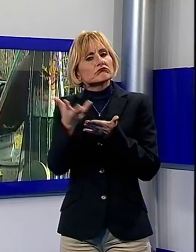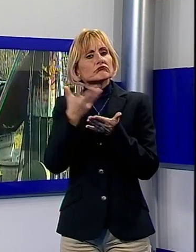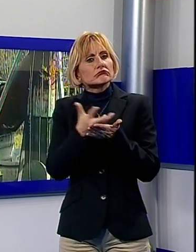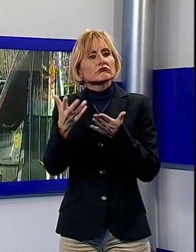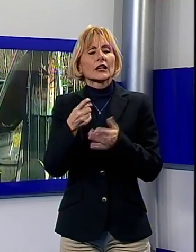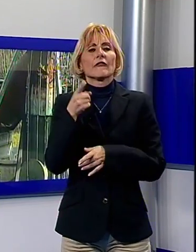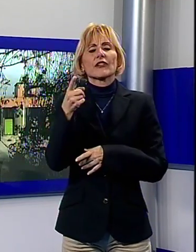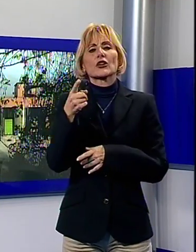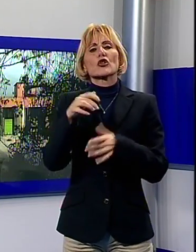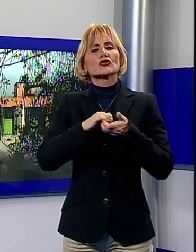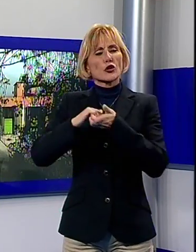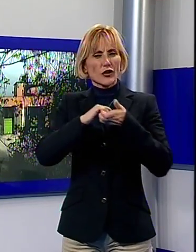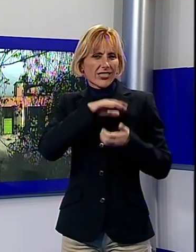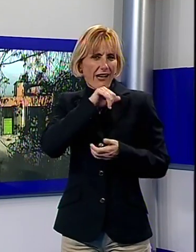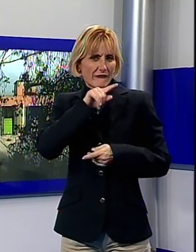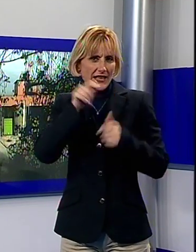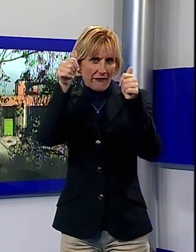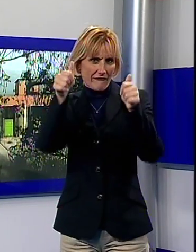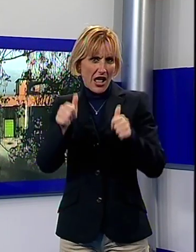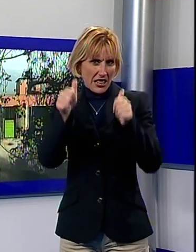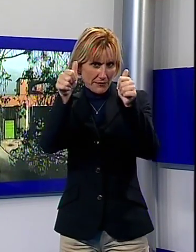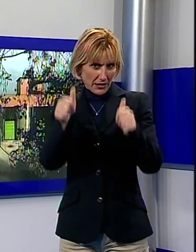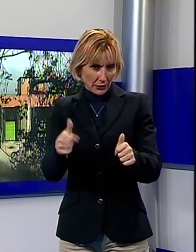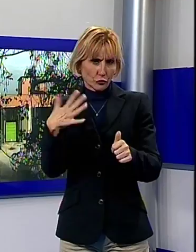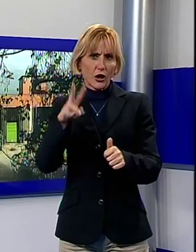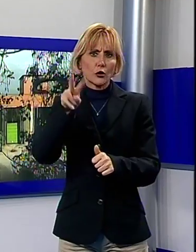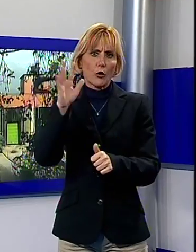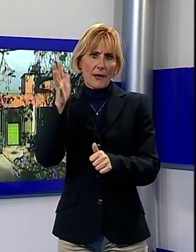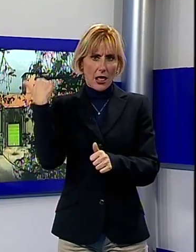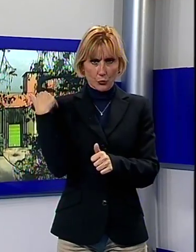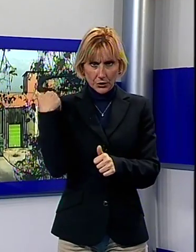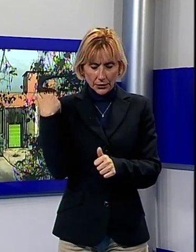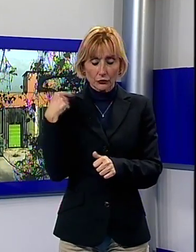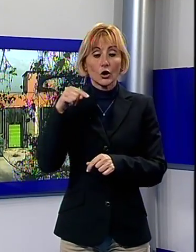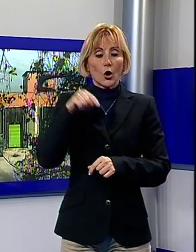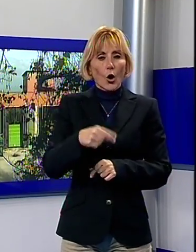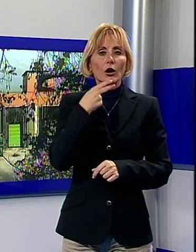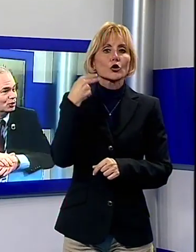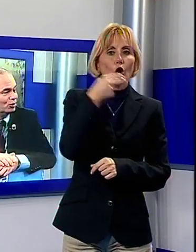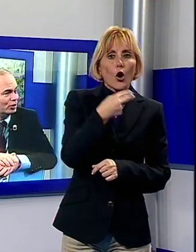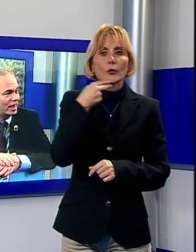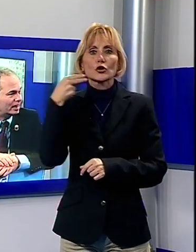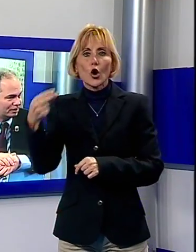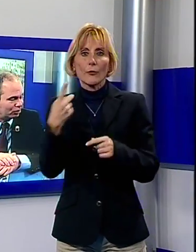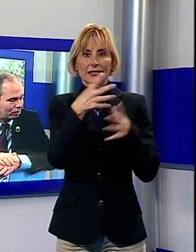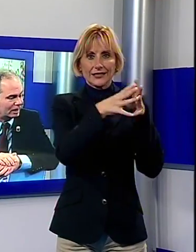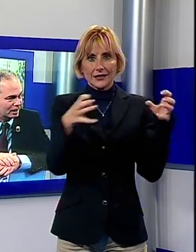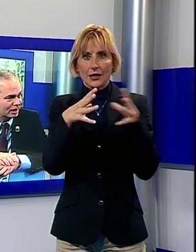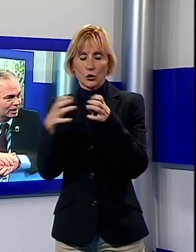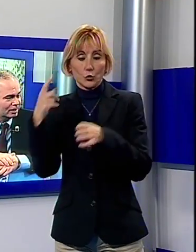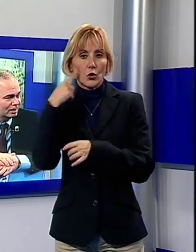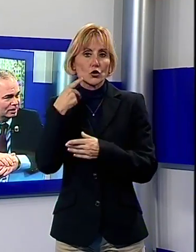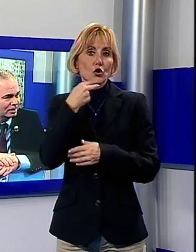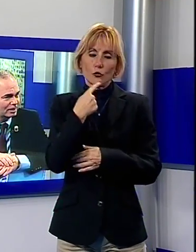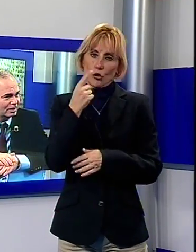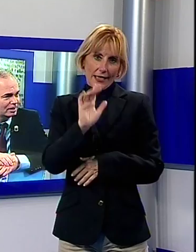detto il sindaco, ed il curatore sta valutando le offerte di acquisto. I nomi dei possibili acquirenti però il primo cittadino non li ha rivelati.